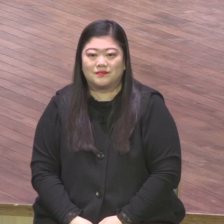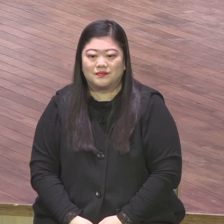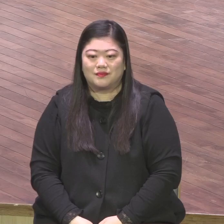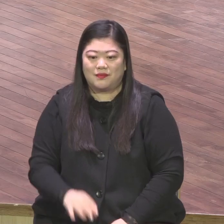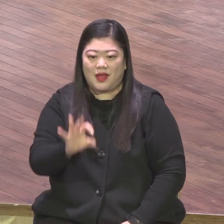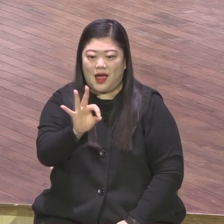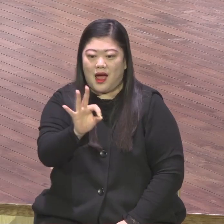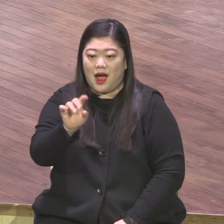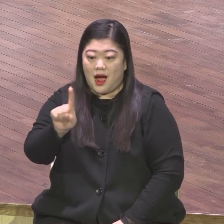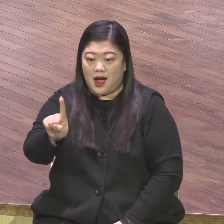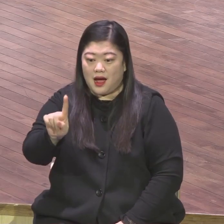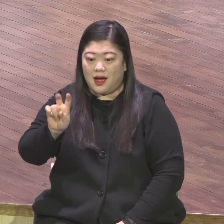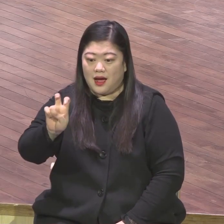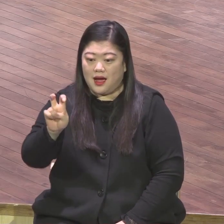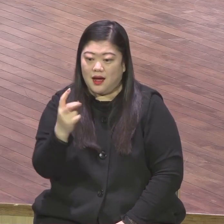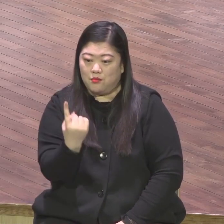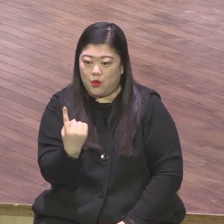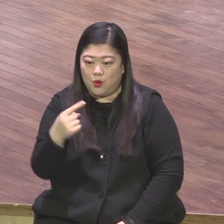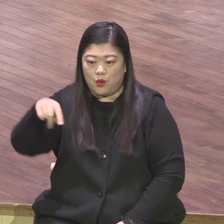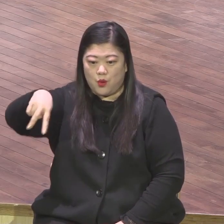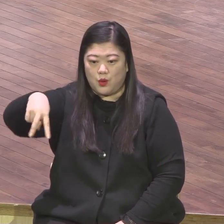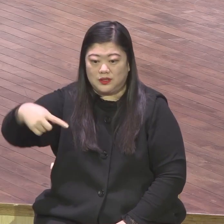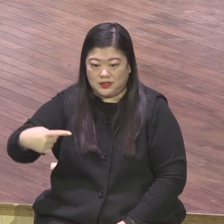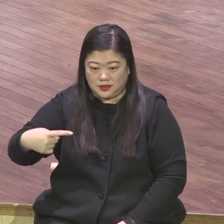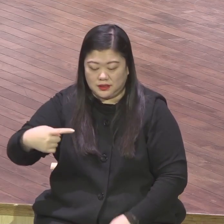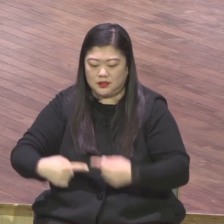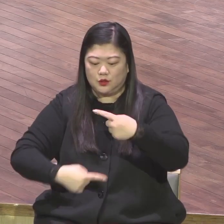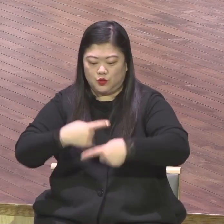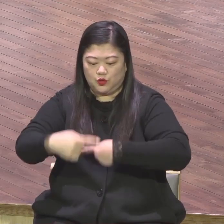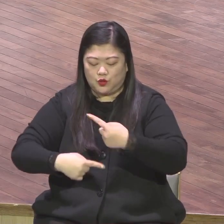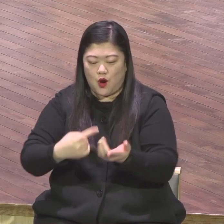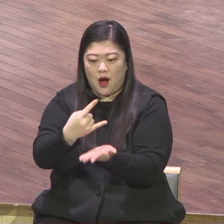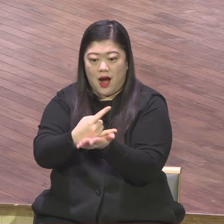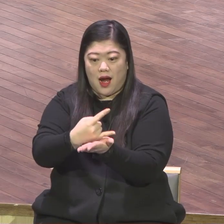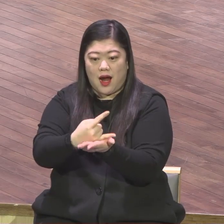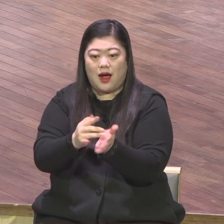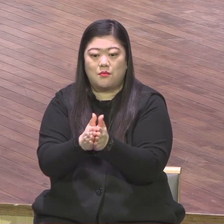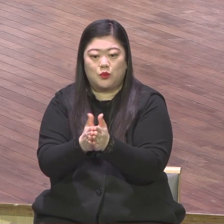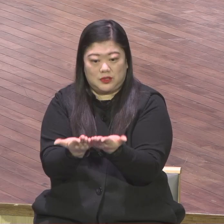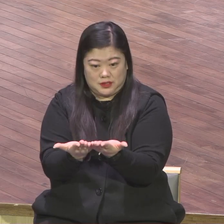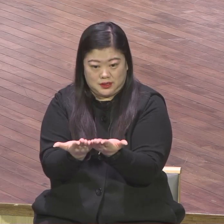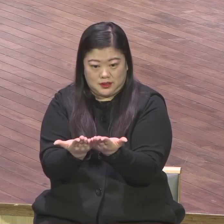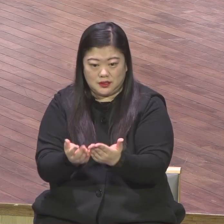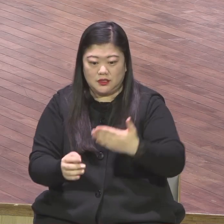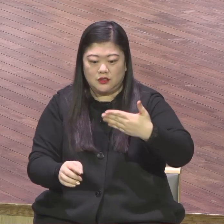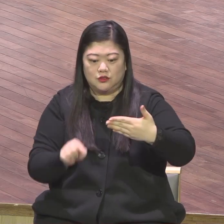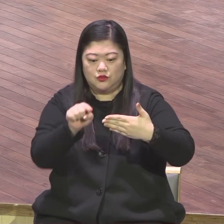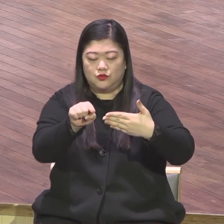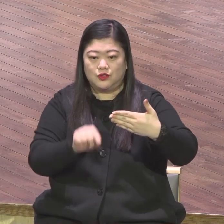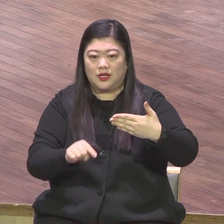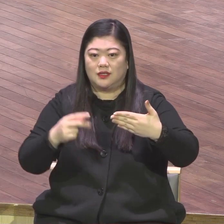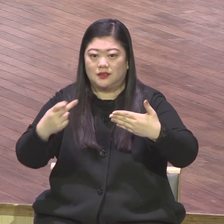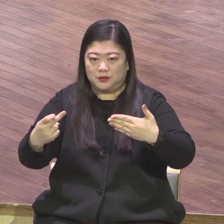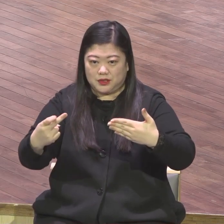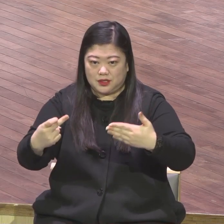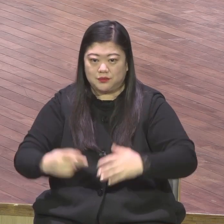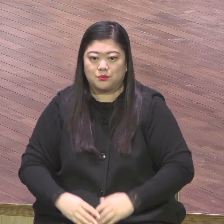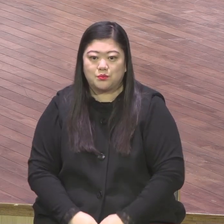암호수 9장 12절 말씀입니다 암호수 9장 12절 말씀입니다 그들이 애돔의